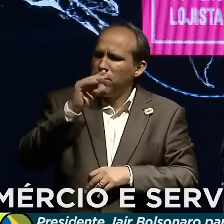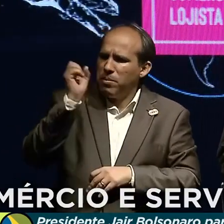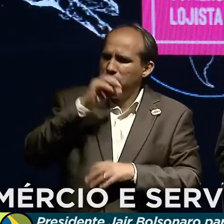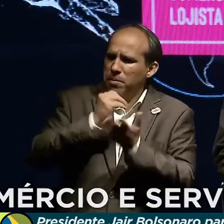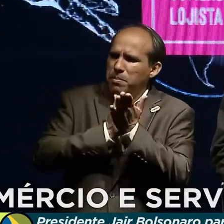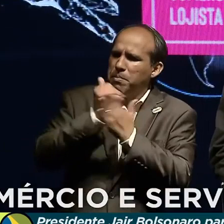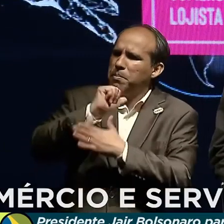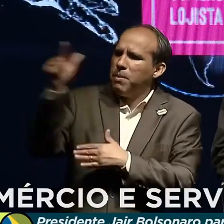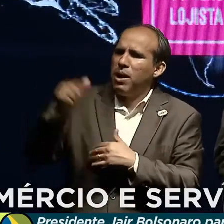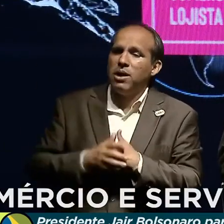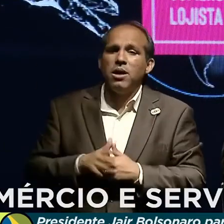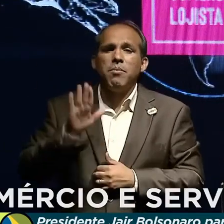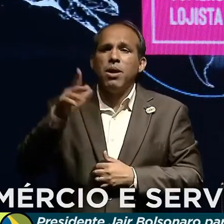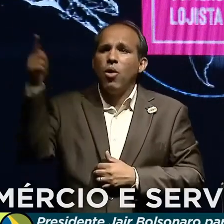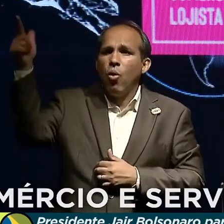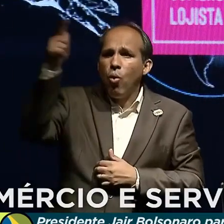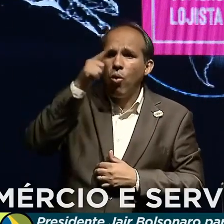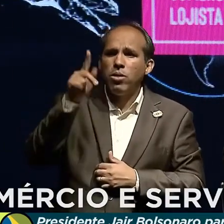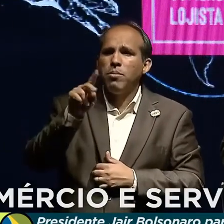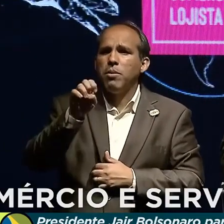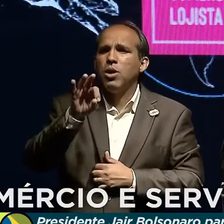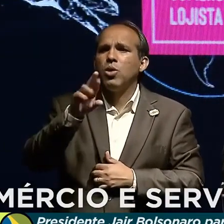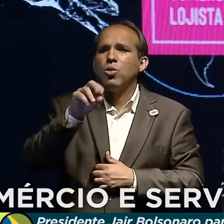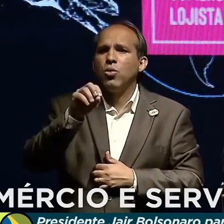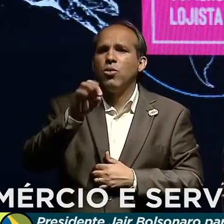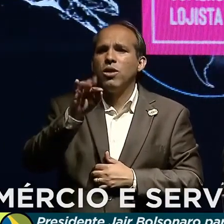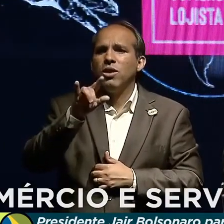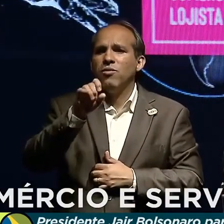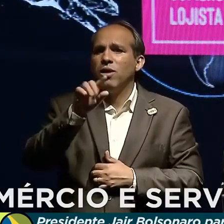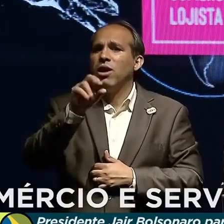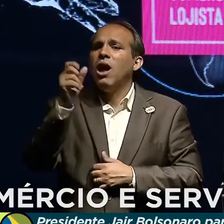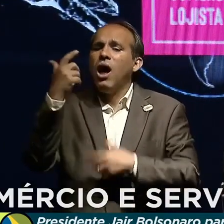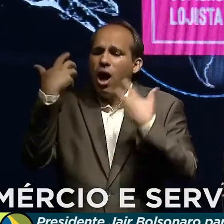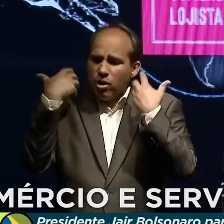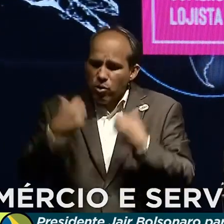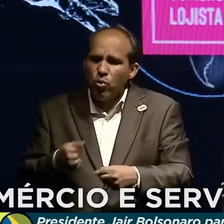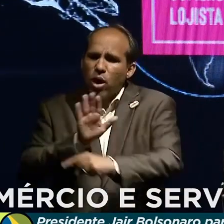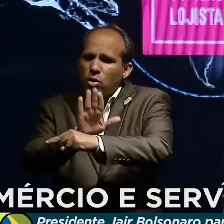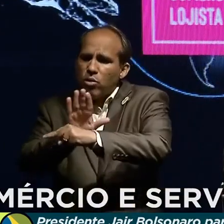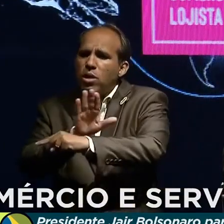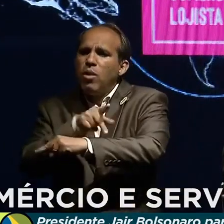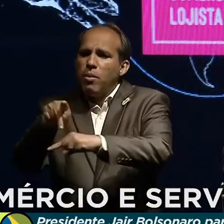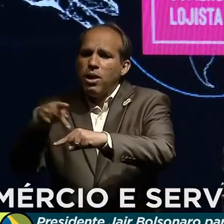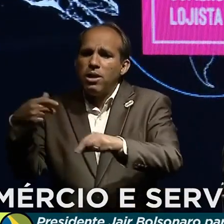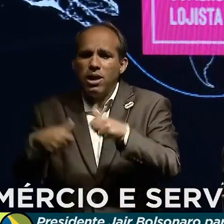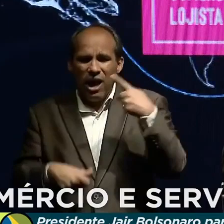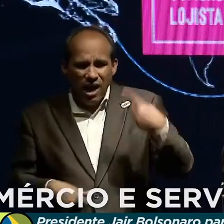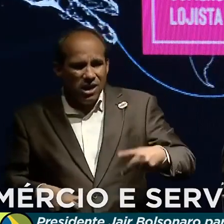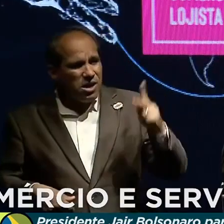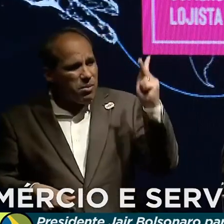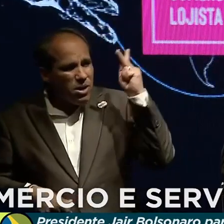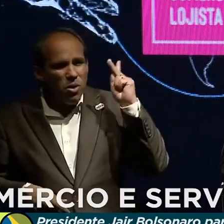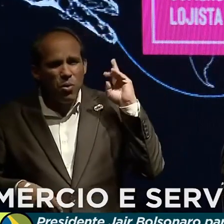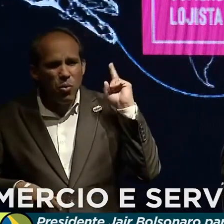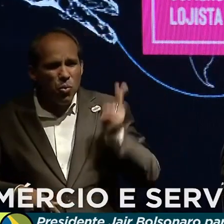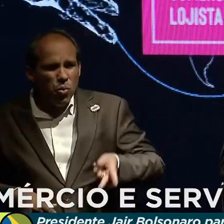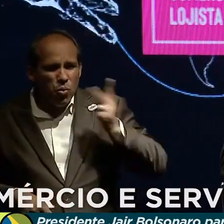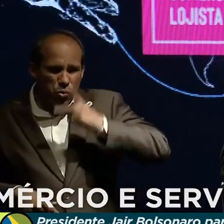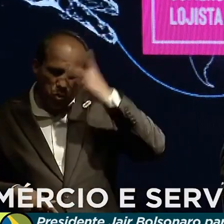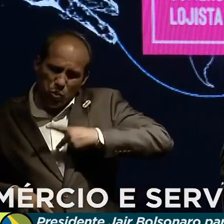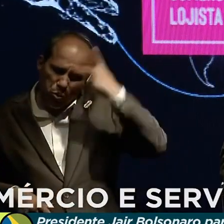petrolíferas abriram mão de lucro para ajudar os seus países. A Petrobras não pode continuar a ser